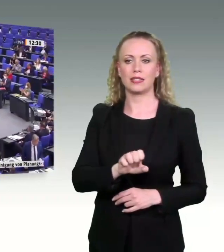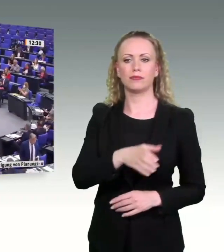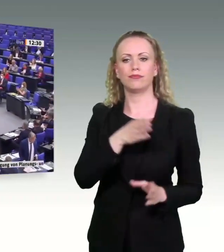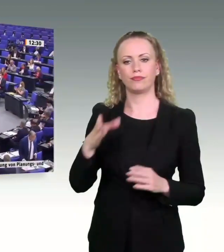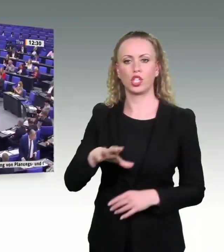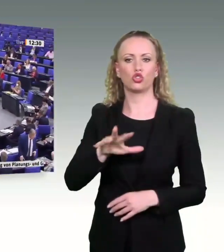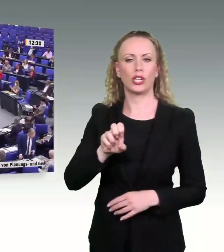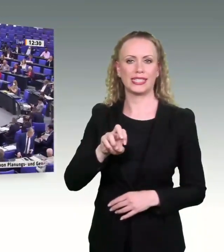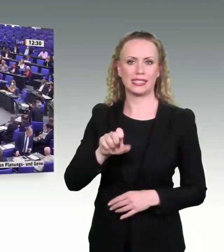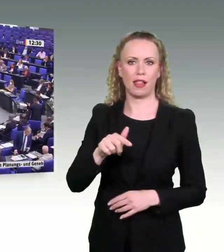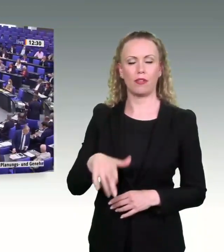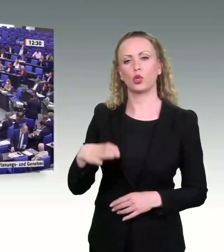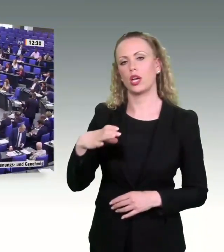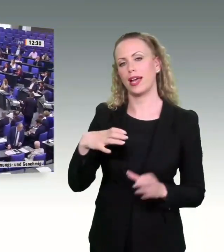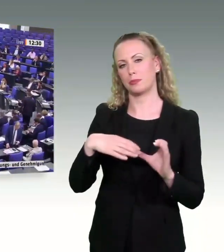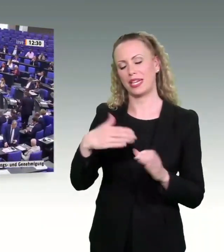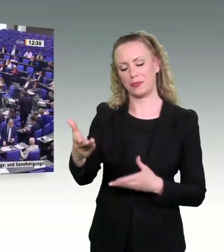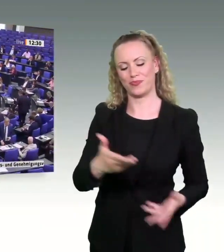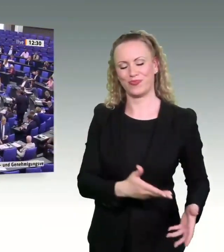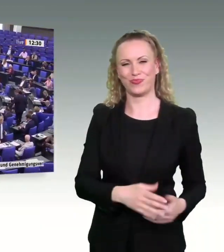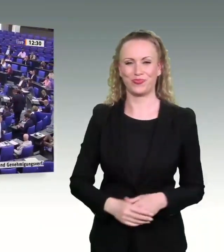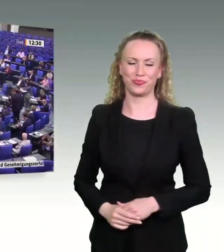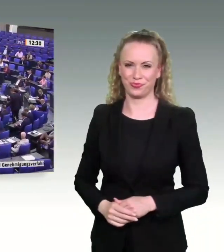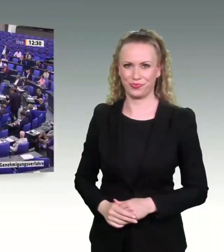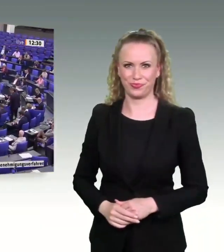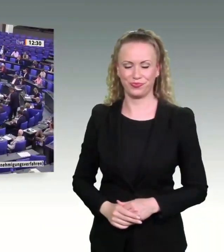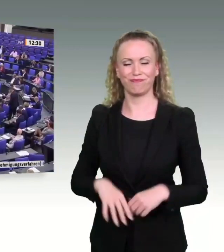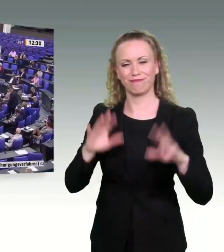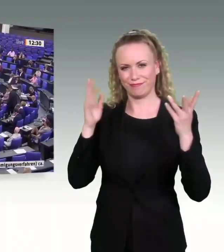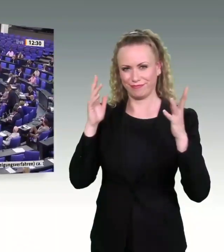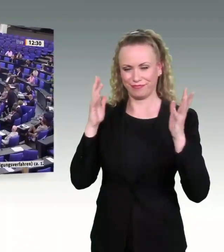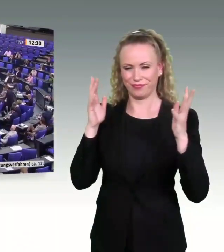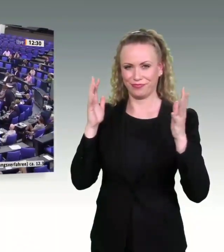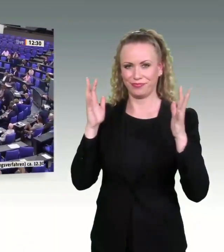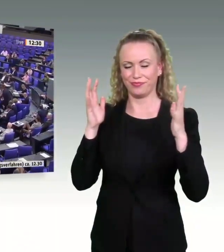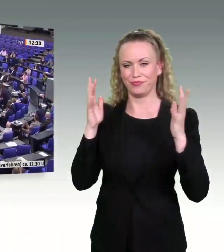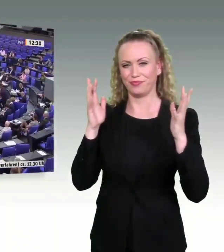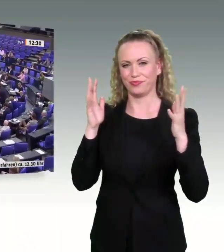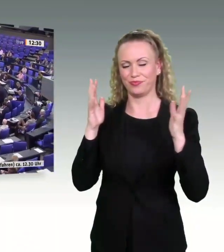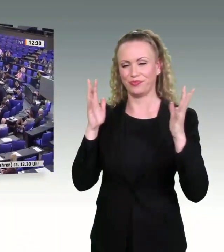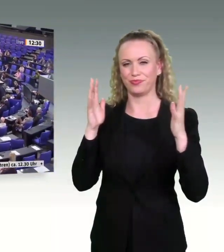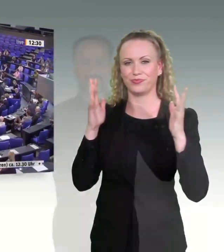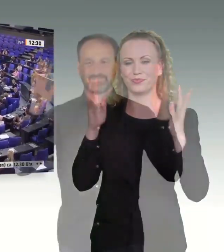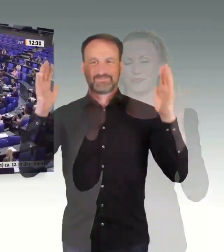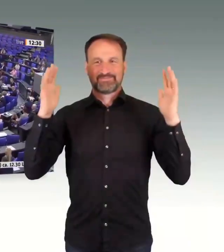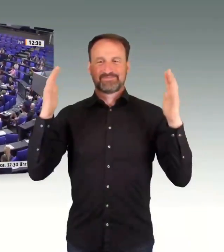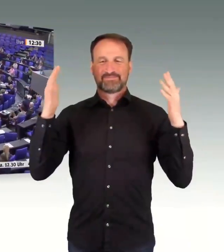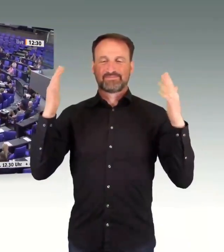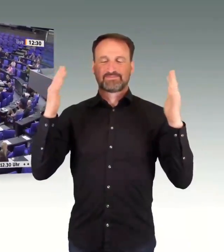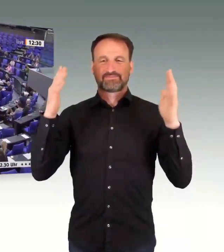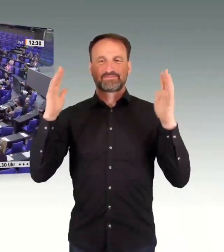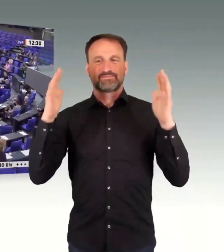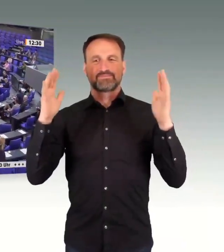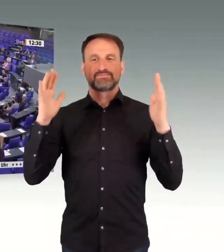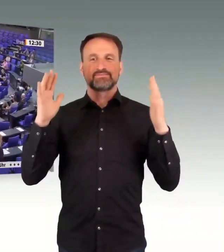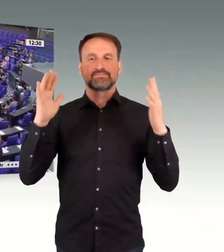Sehr geehrte Frau Präsidentin! Liebe Kolleginnen! Liebe Kollegen! Ich muss ganz kurz ein paar Sachen klarstellen,